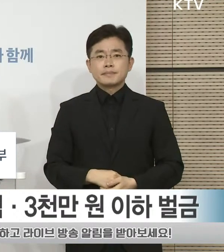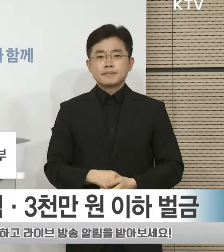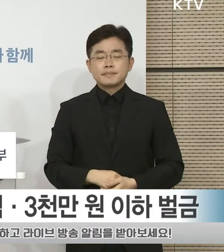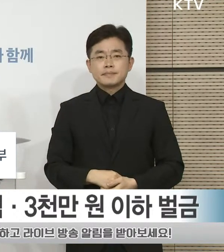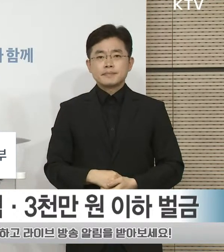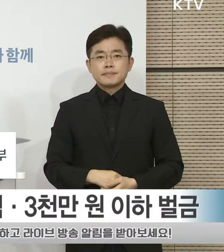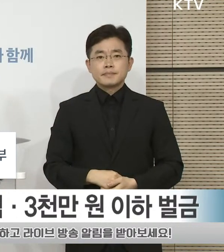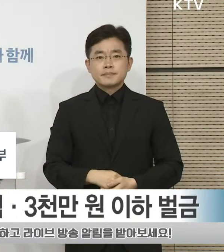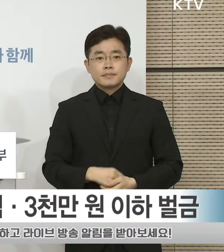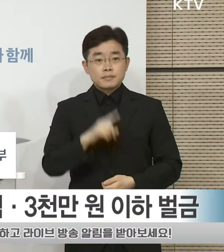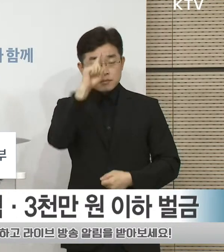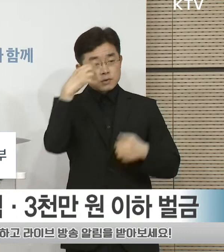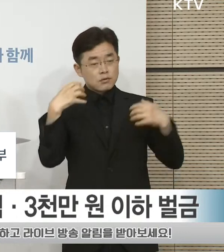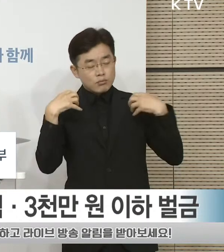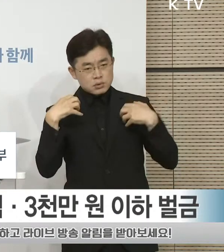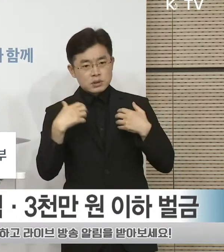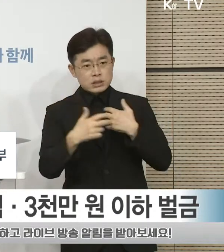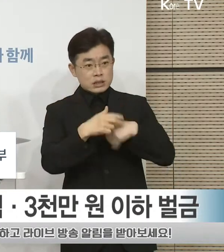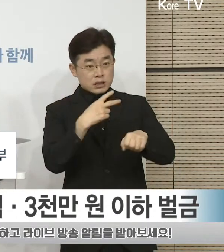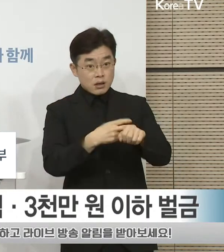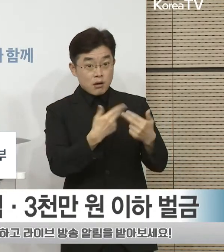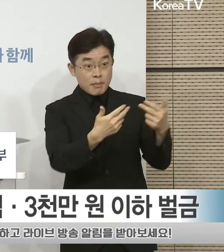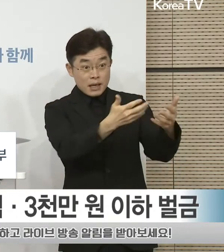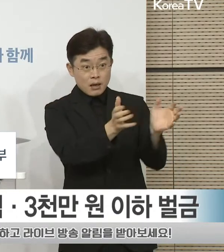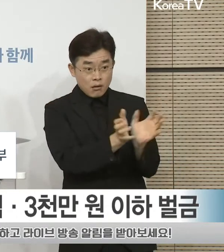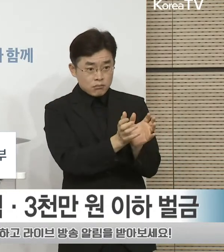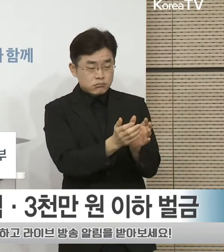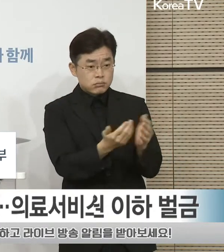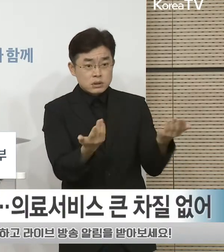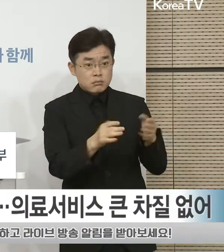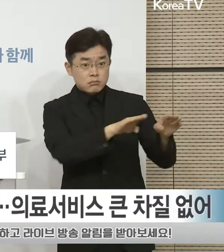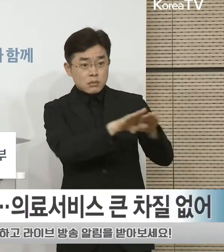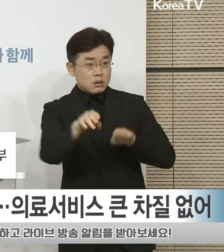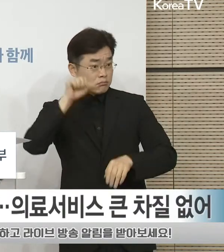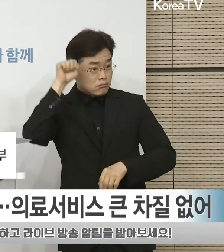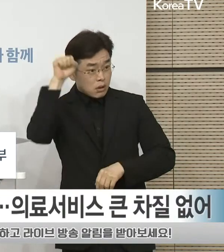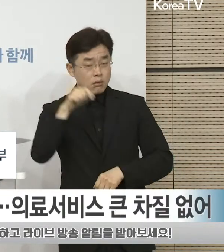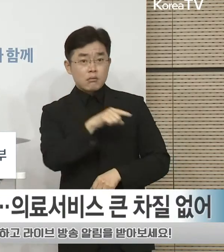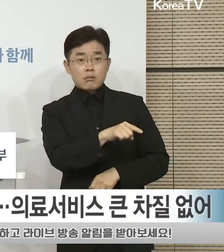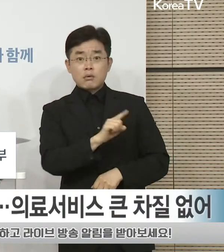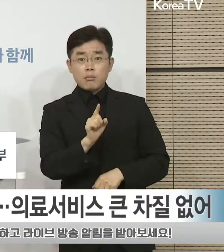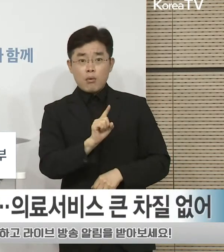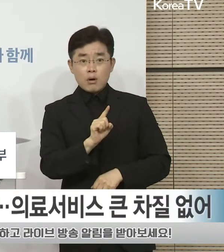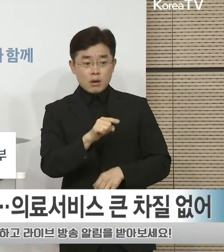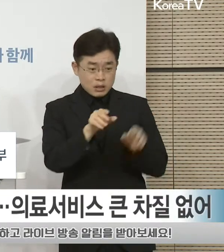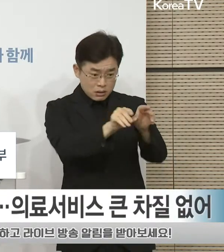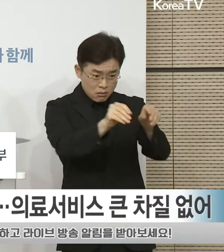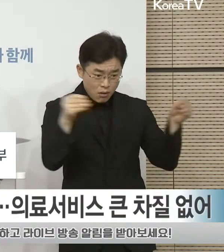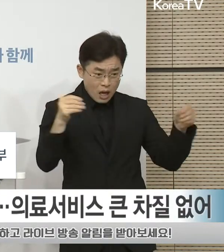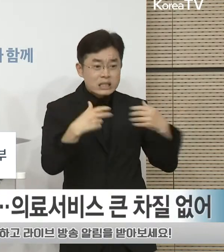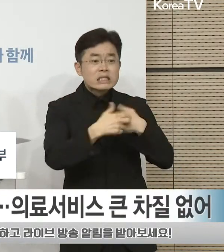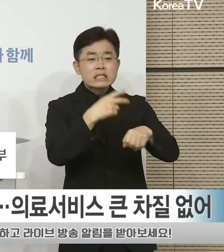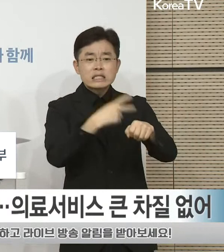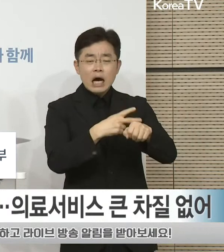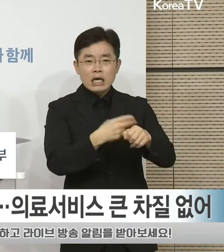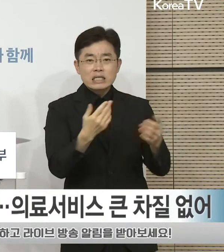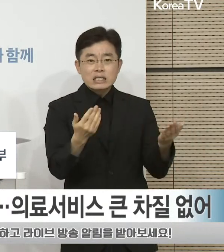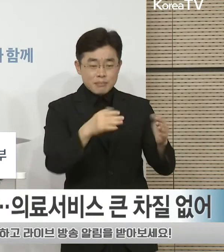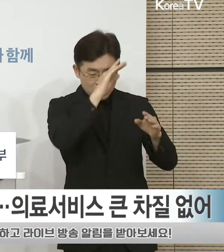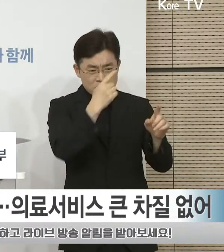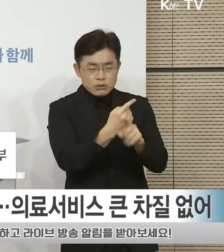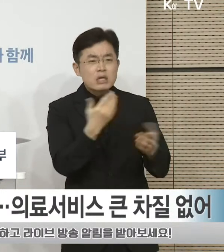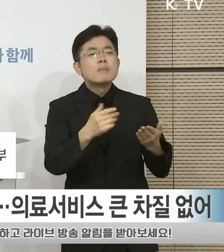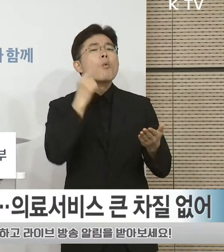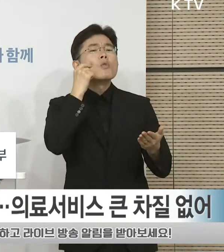정부는 의사협회가 집단 휴진을 강행한 것이 의사들의 활동을 부당하게 제한한 행위에